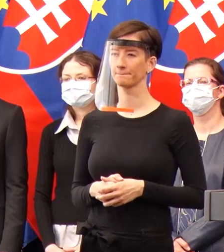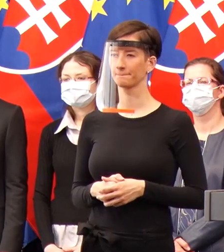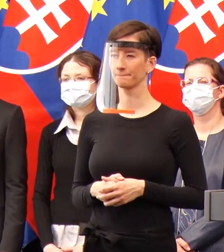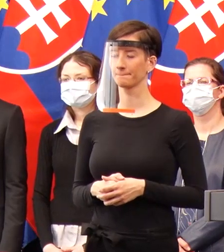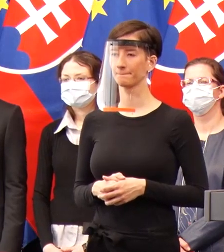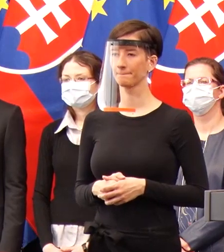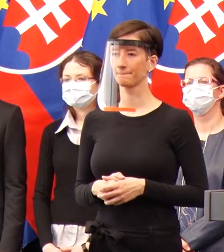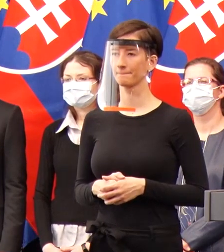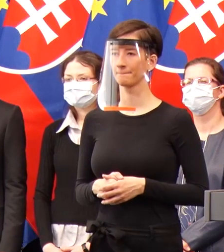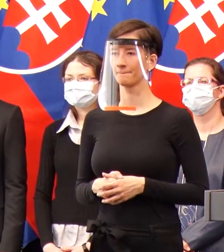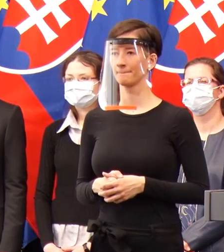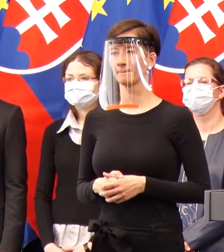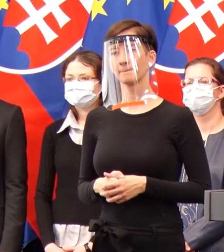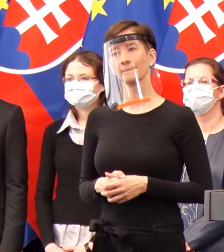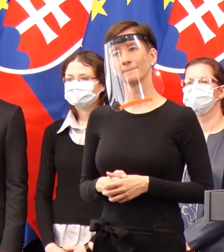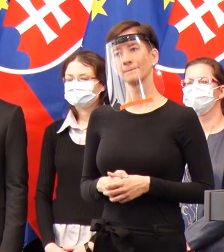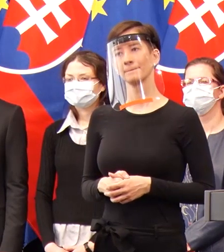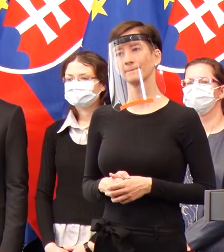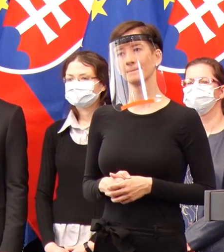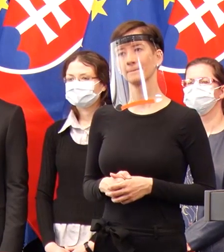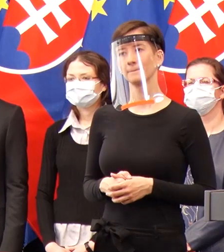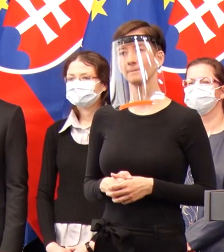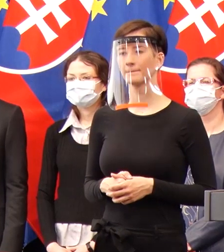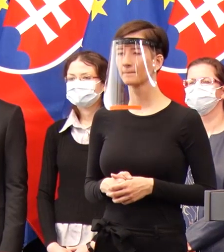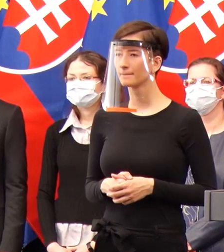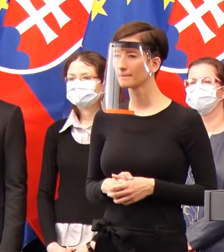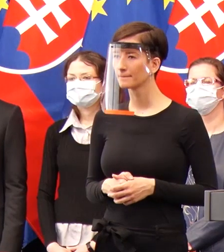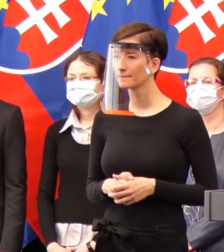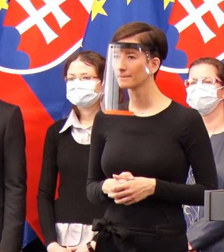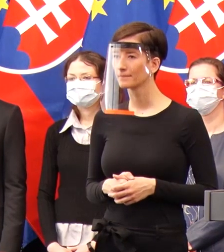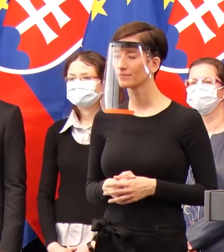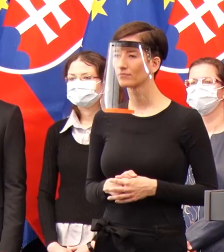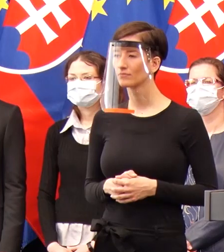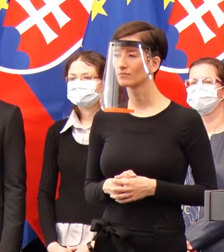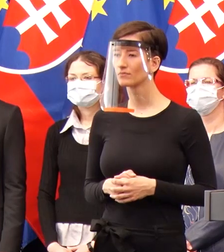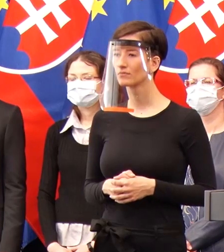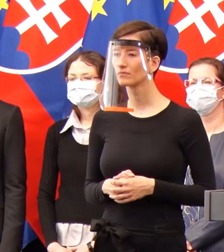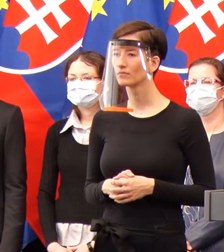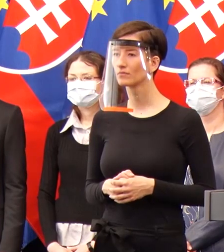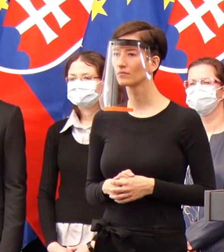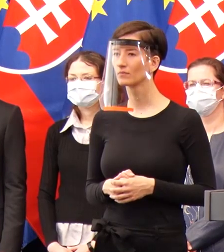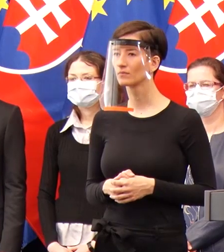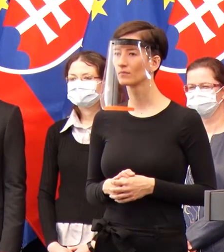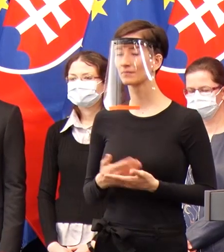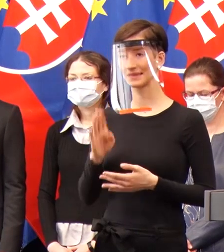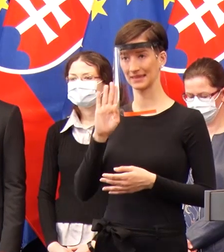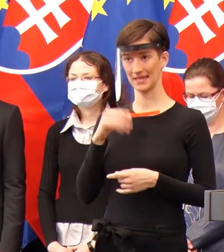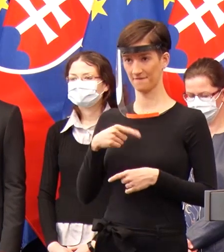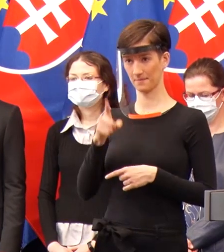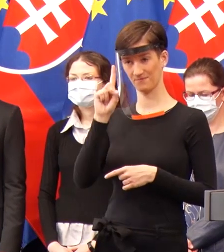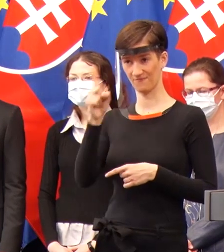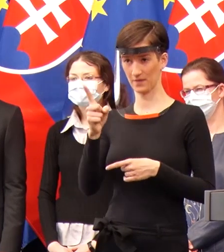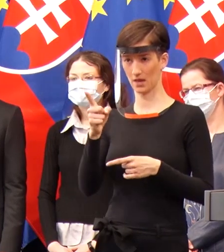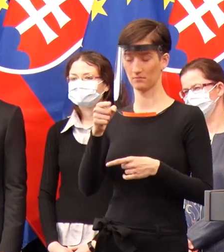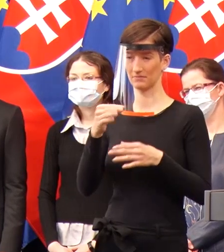Môžete hovorit. Pán mistrk, Daniela Vyská, archaľový zjaví. Neviem, či túto informáciu mi viete potvrdiť. Týka sa